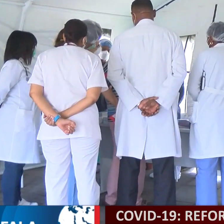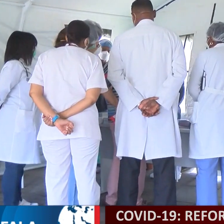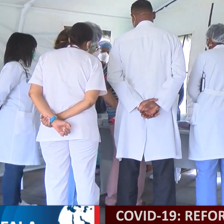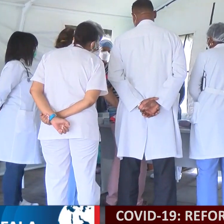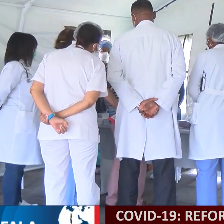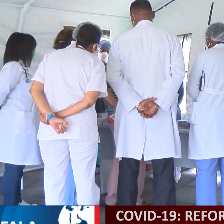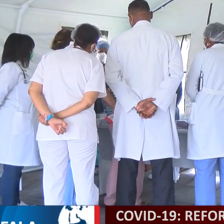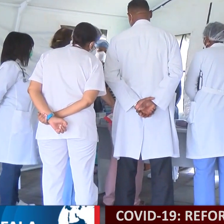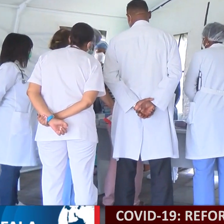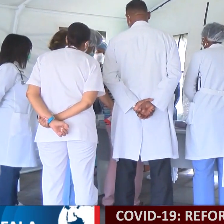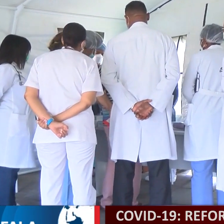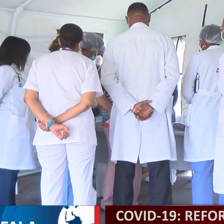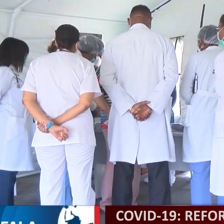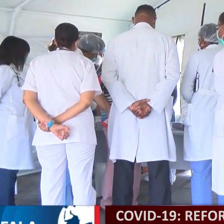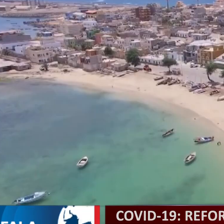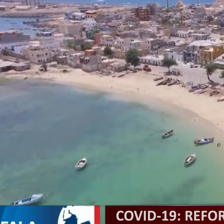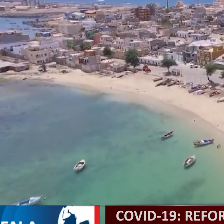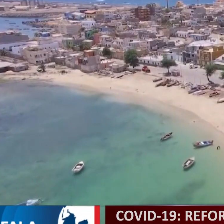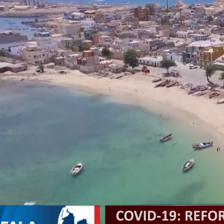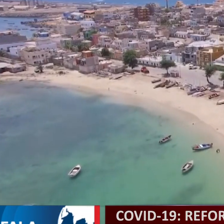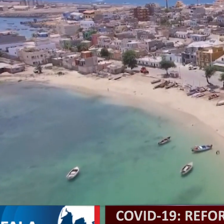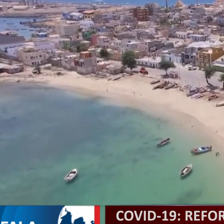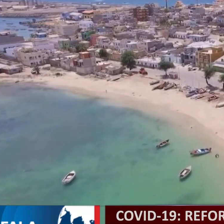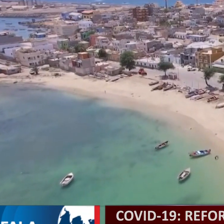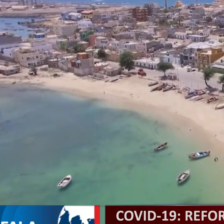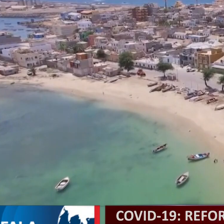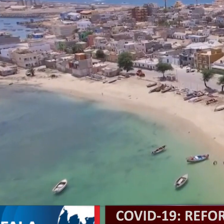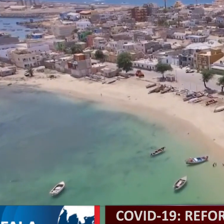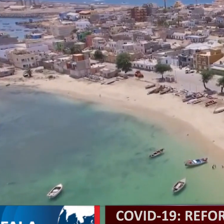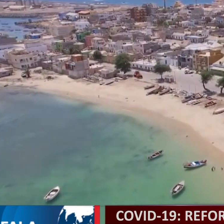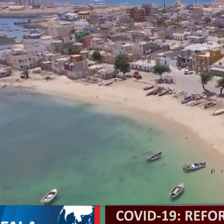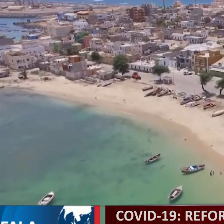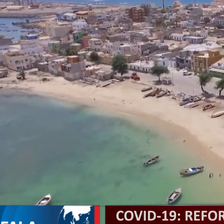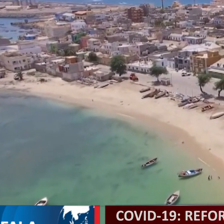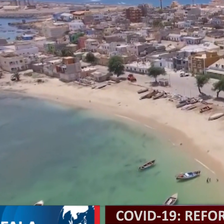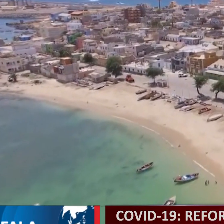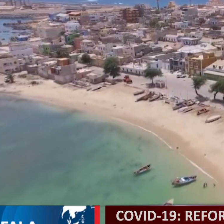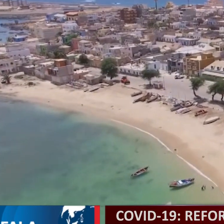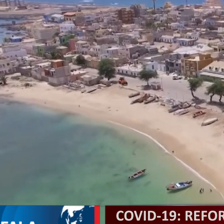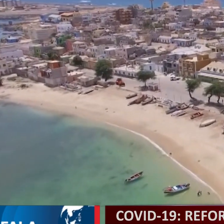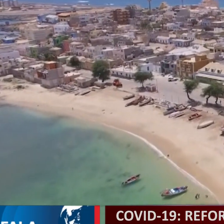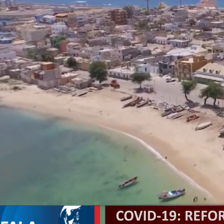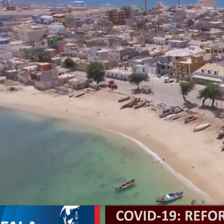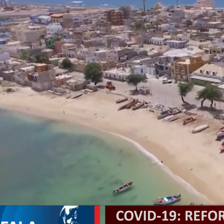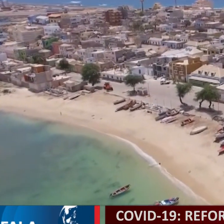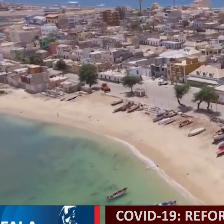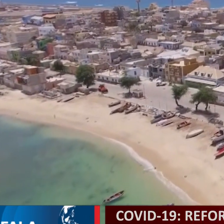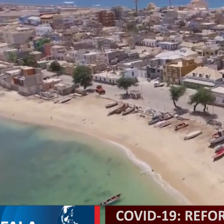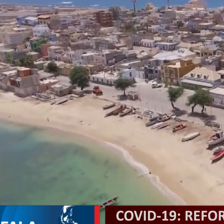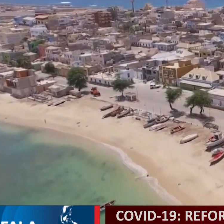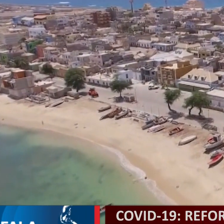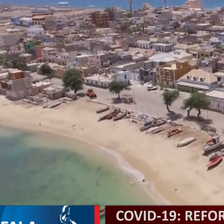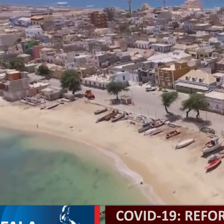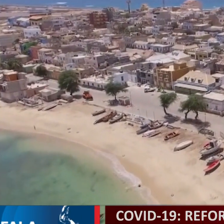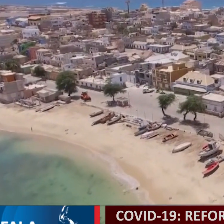desesperadamente saiam ilegalmente da Boa Vista, o governante salientou que desde a primeira hora foi executado um plano em que